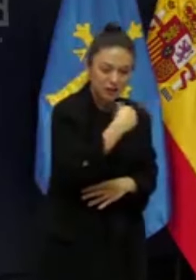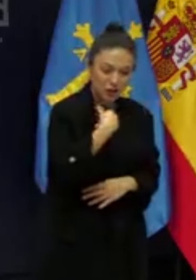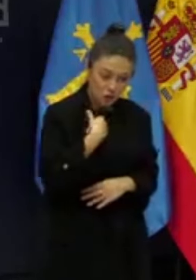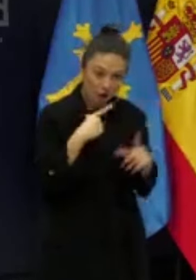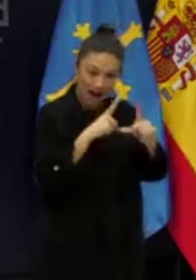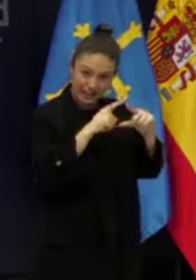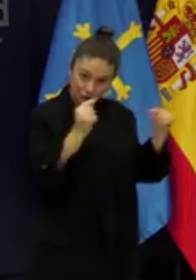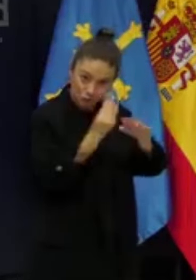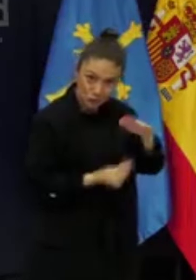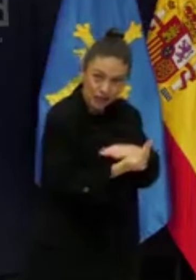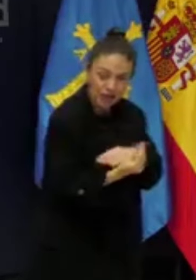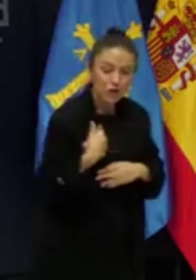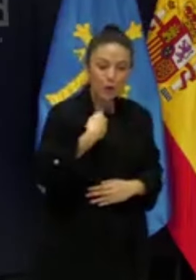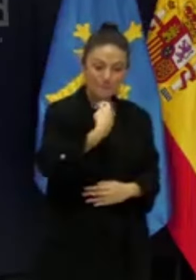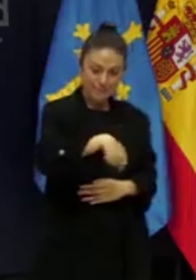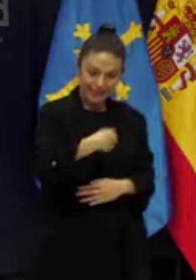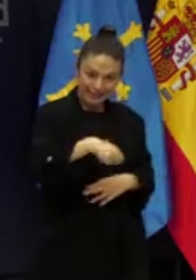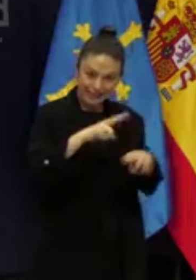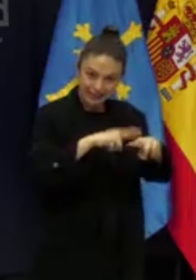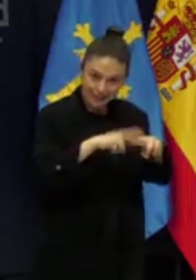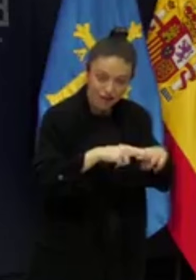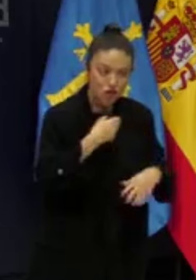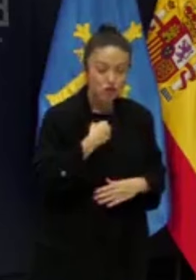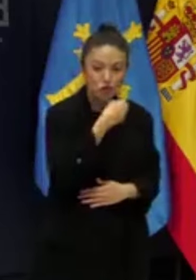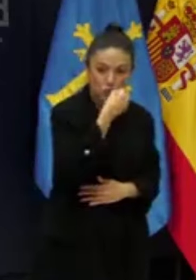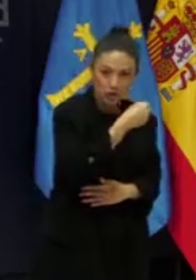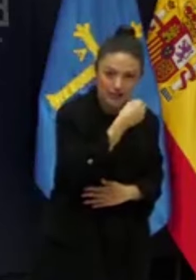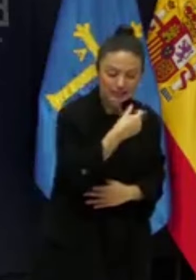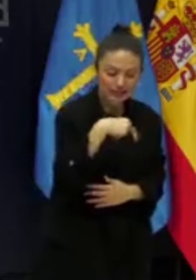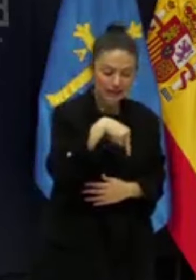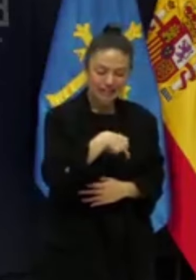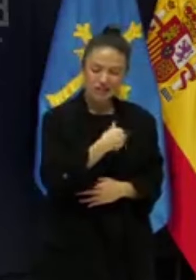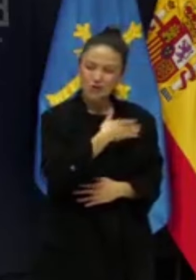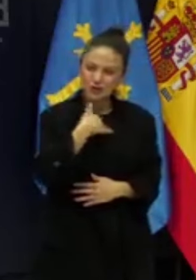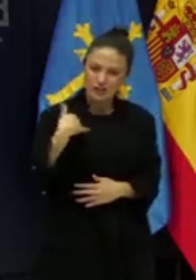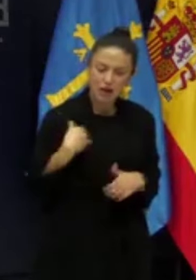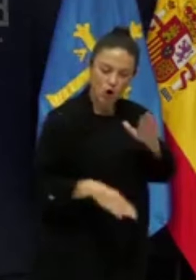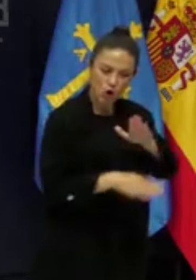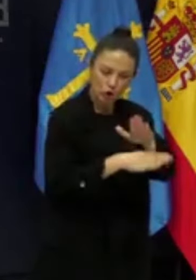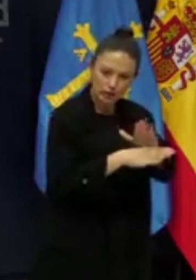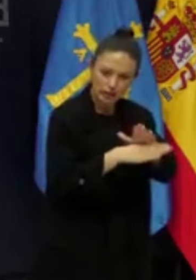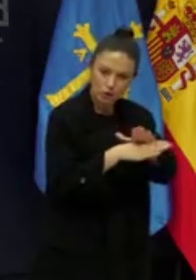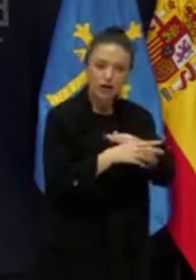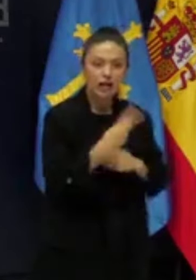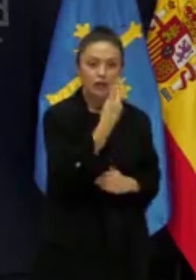como socialista, como presidente del Principado, que soy y que pretendo seguir siendo a partir del 2027.